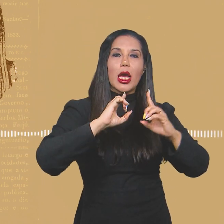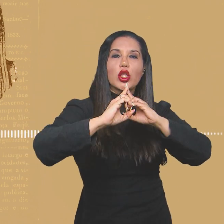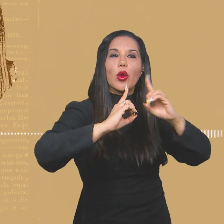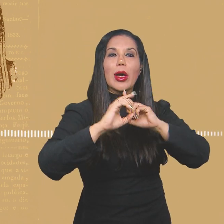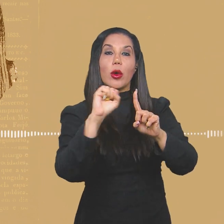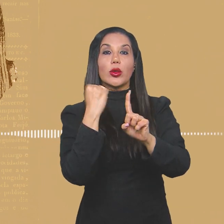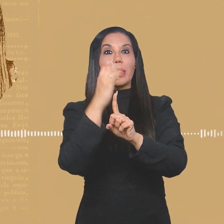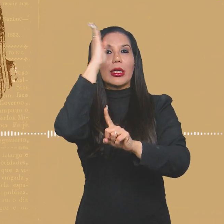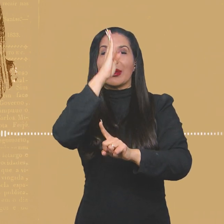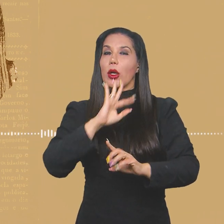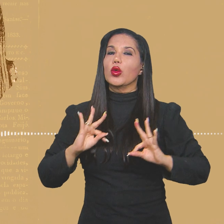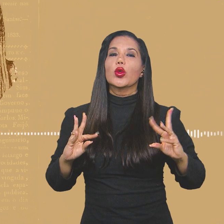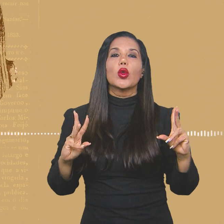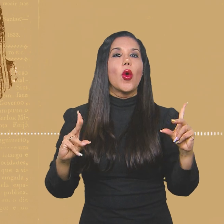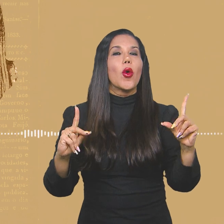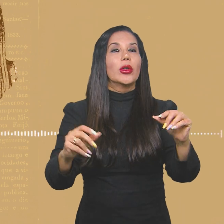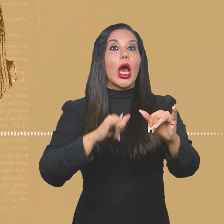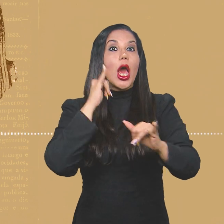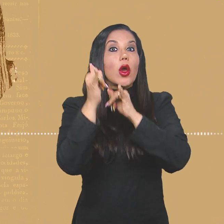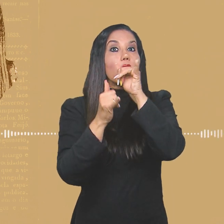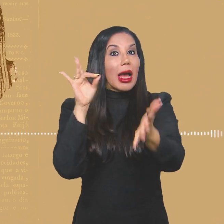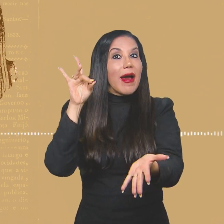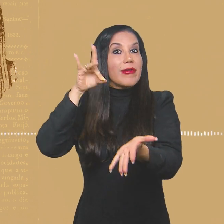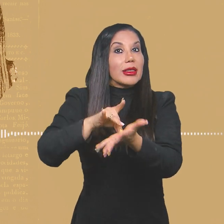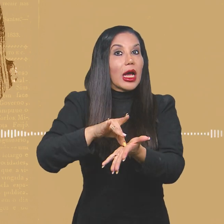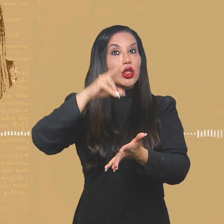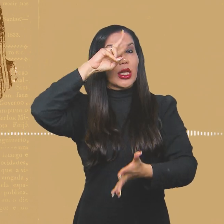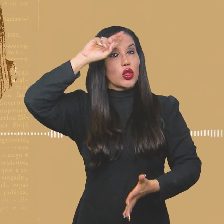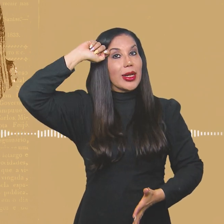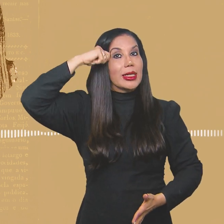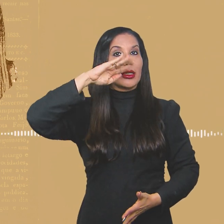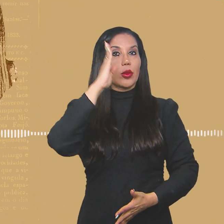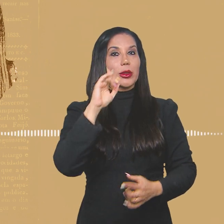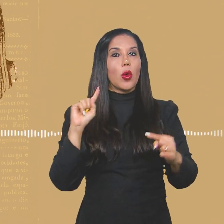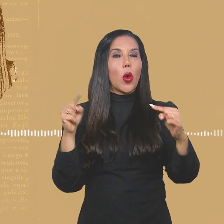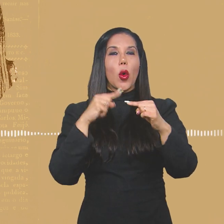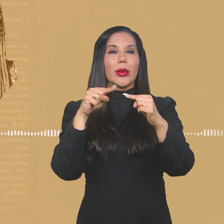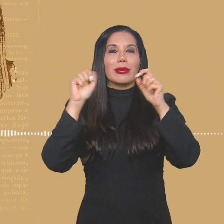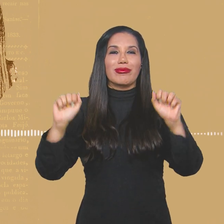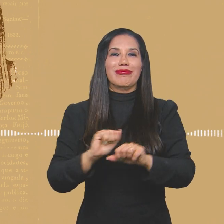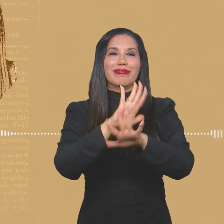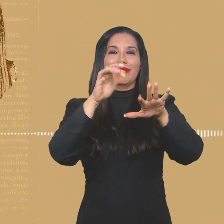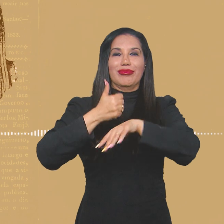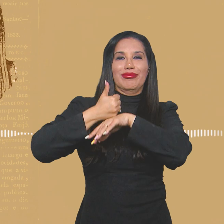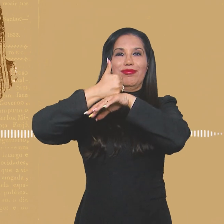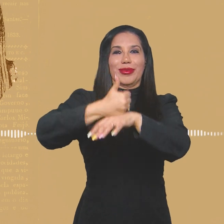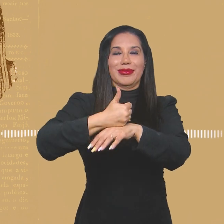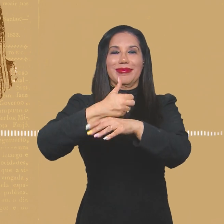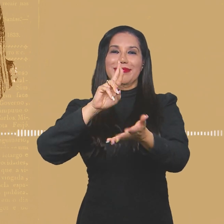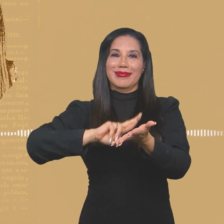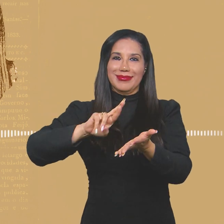brasileira de forma geral e recontar a história negra no Brasil. O objetivo foi explícito no editorial do primeiro número.